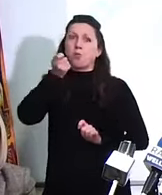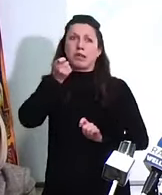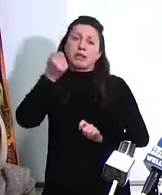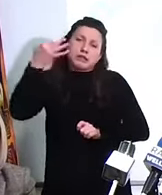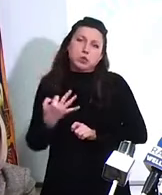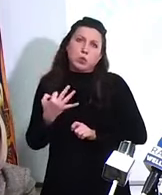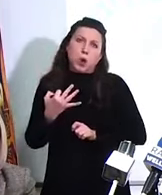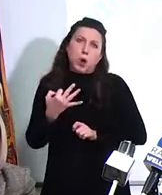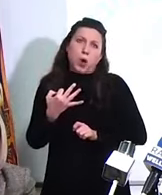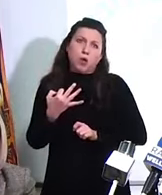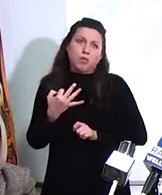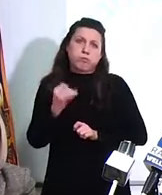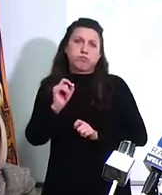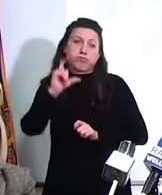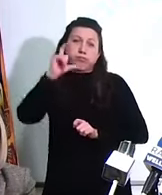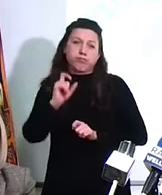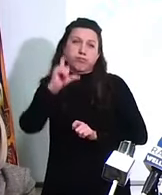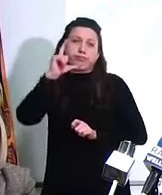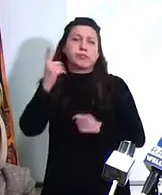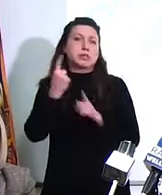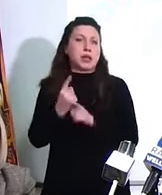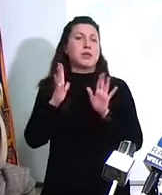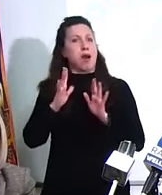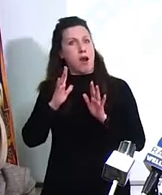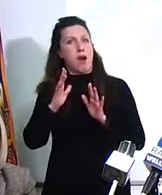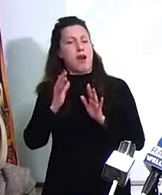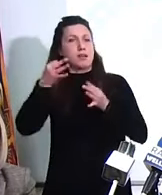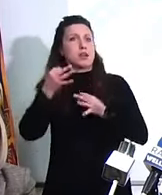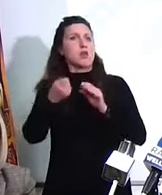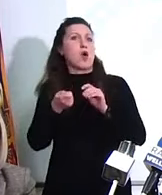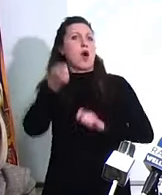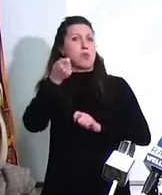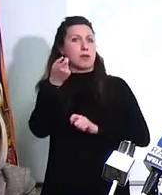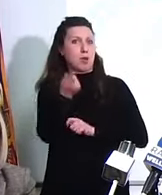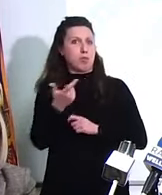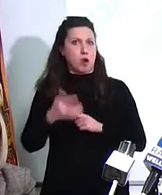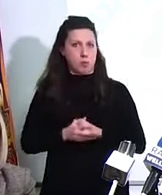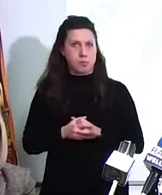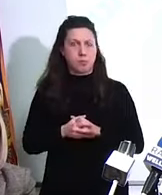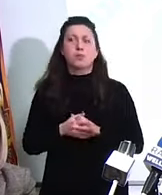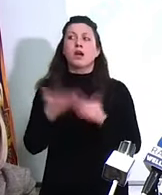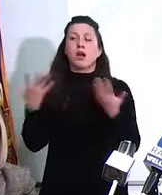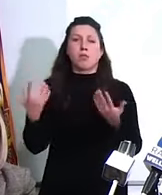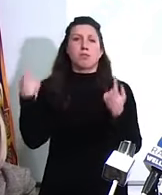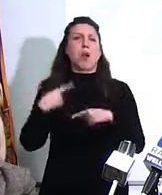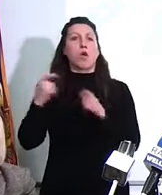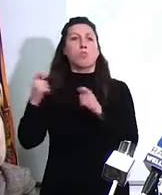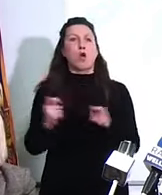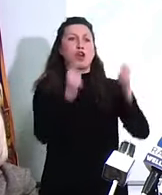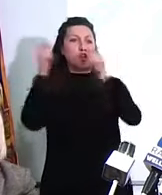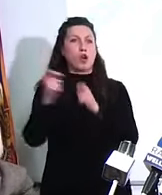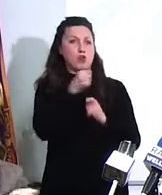Dopodiché le modalità e tutto le definiremo i prossimi giorni. Però mi interessava dirvi questo, perché come vi ho sempre detto,